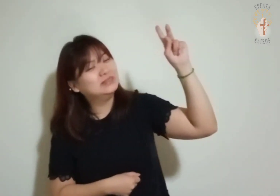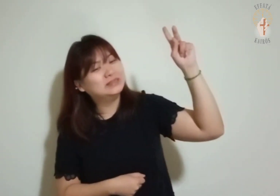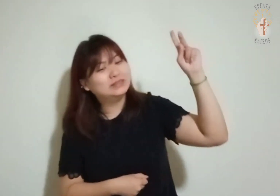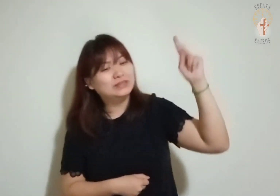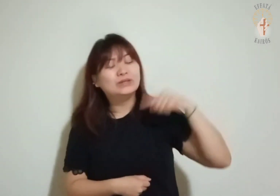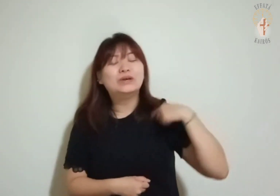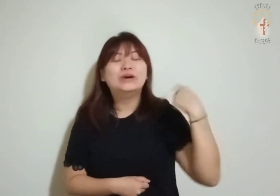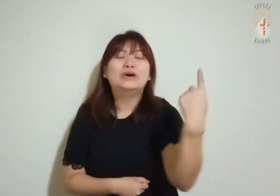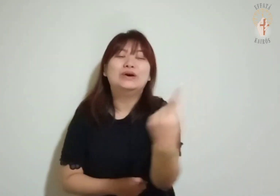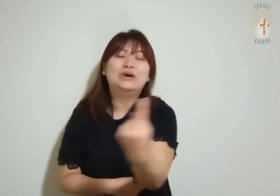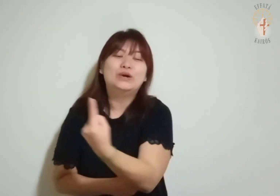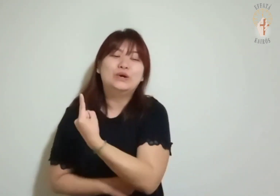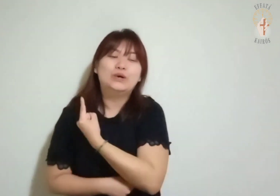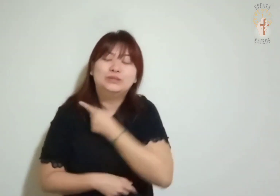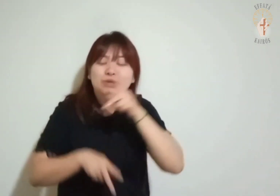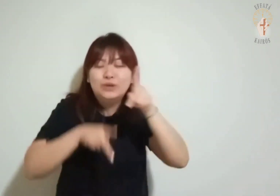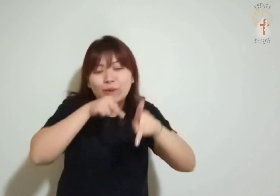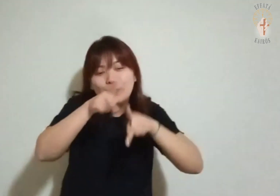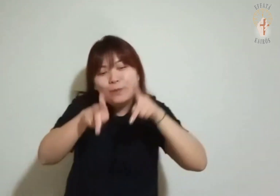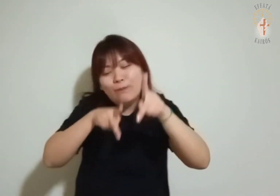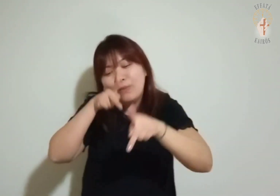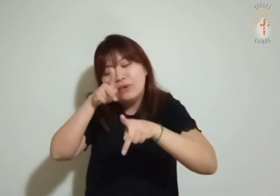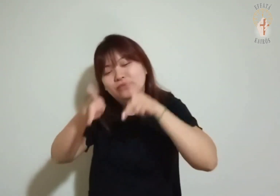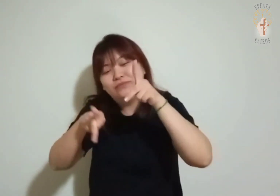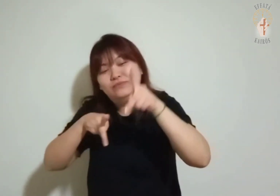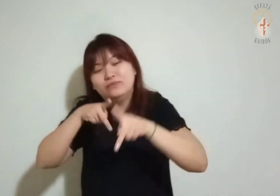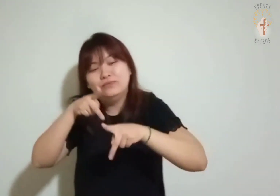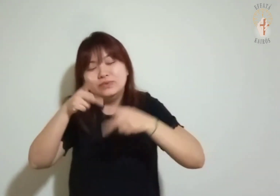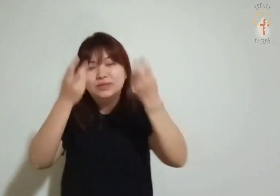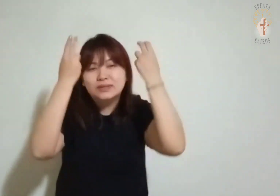Nós somos Seu povo e Seu rebanho.